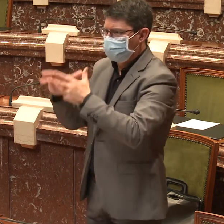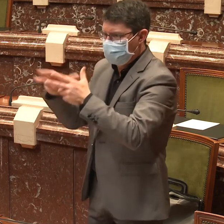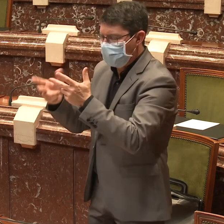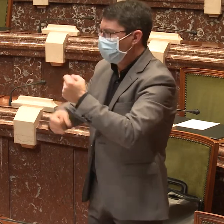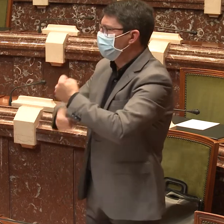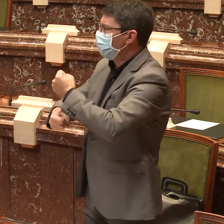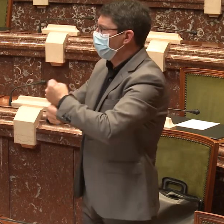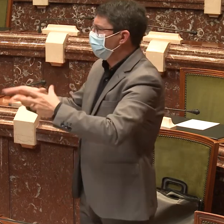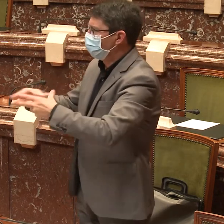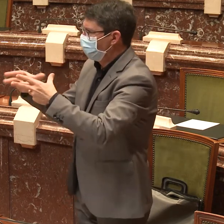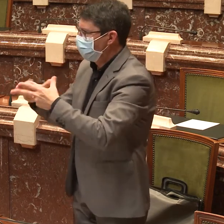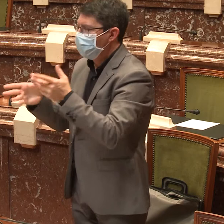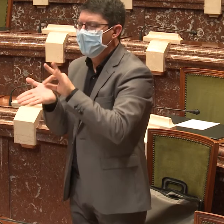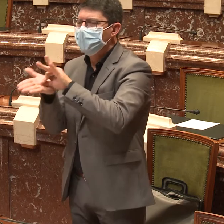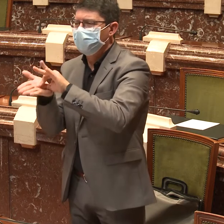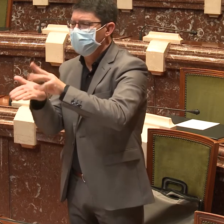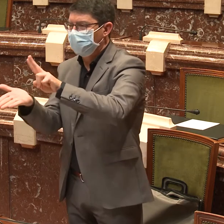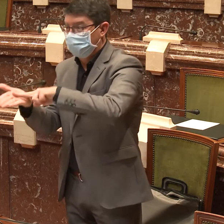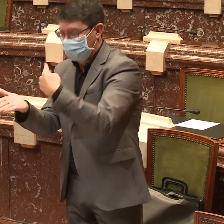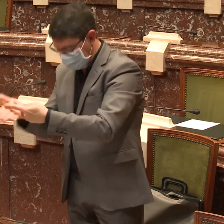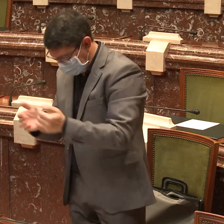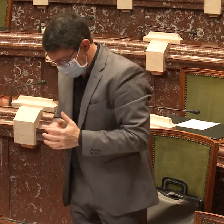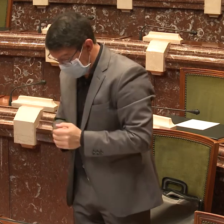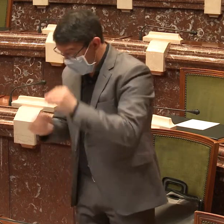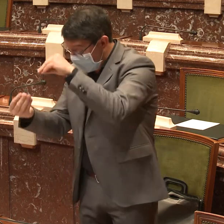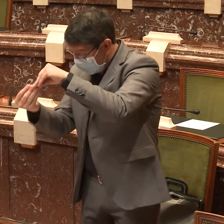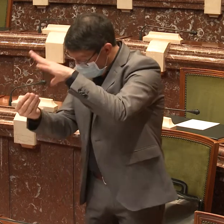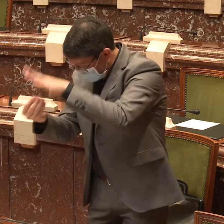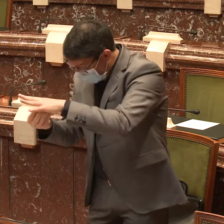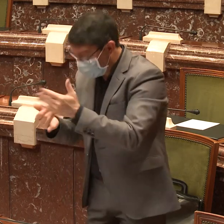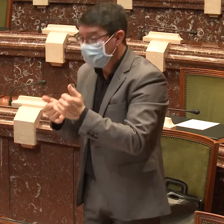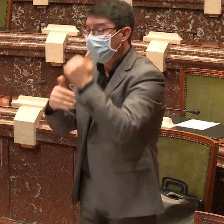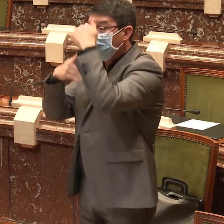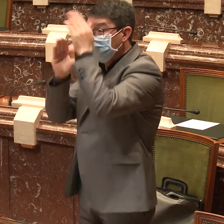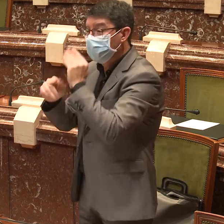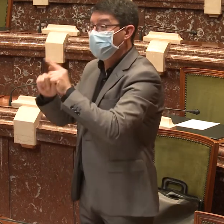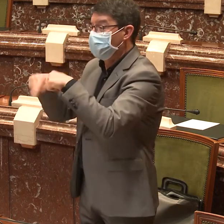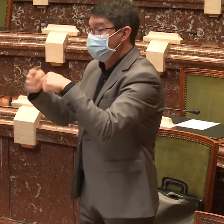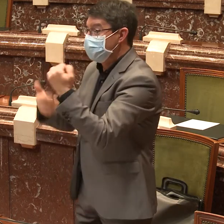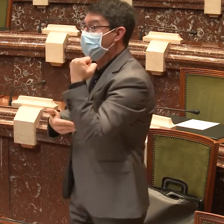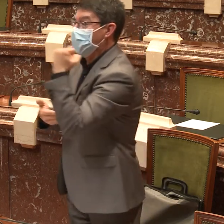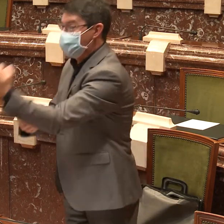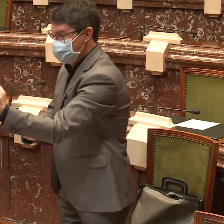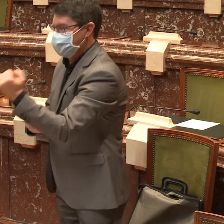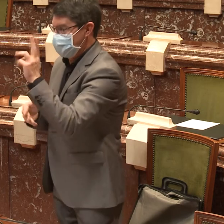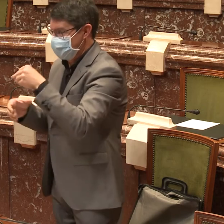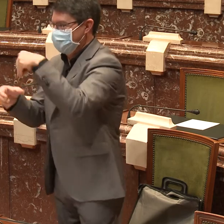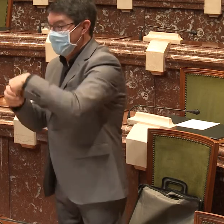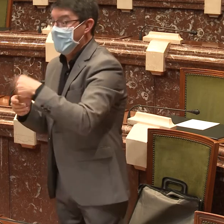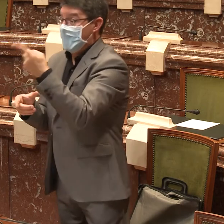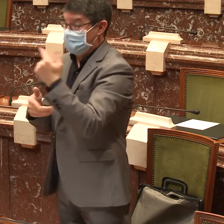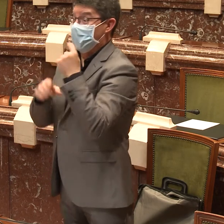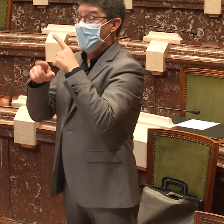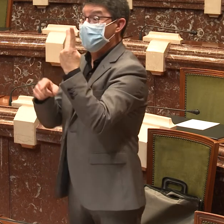Nosotros, desde la federación, ofrecemos servicios de apoyo psicosocial, atención a las familias, apoyo al desarrollo de la comunidad sorda